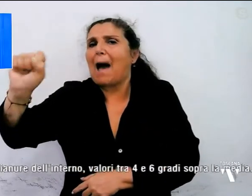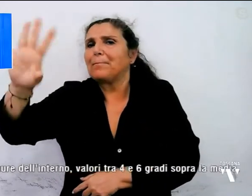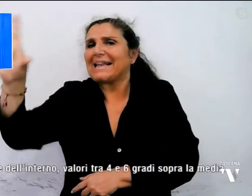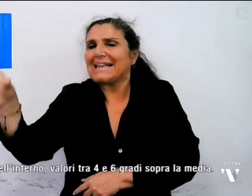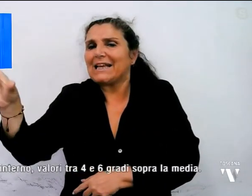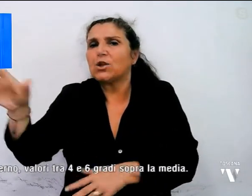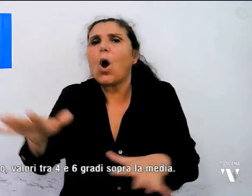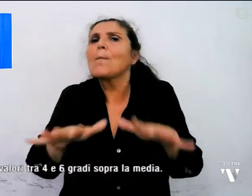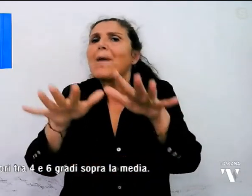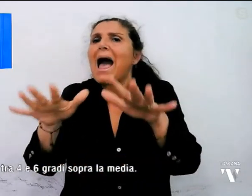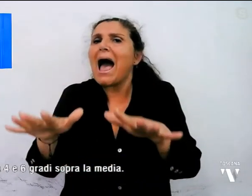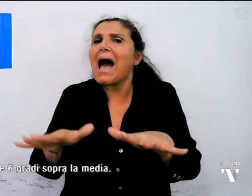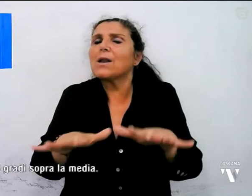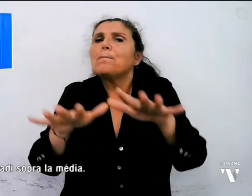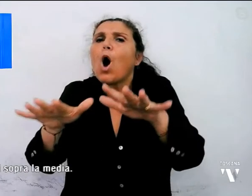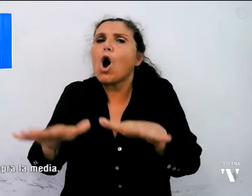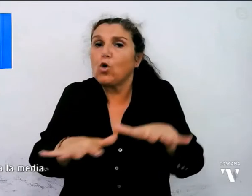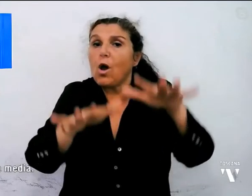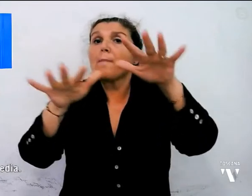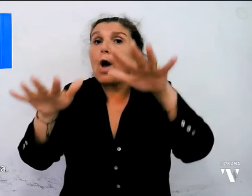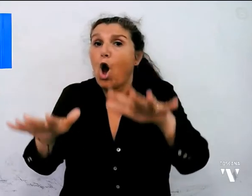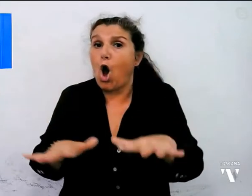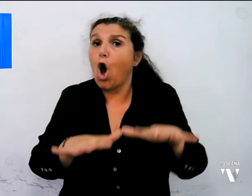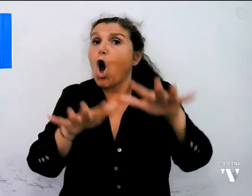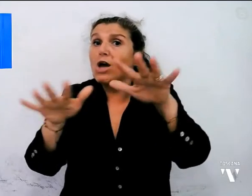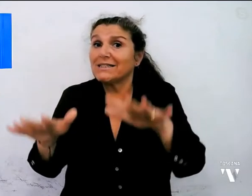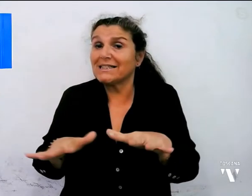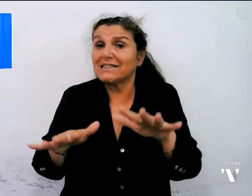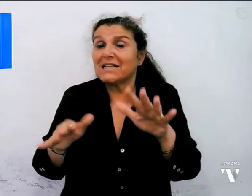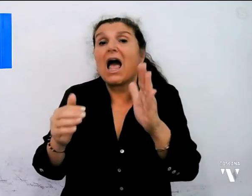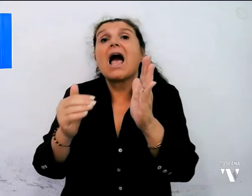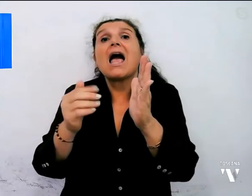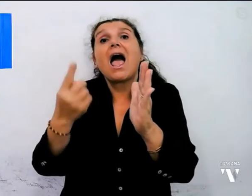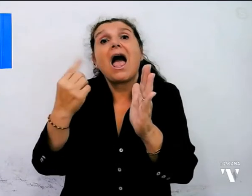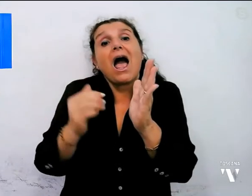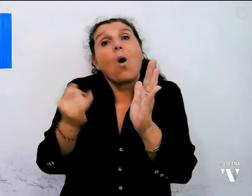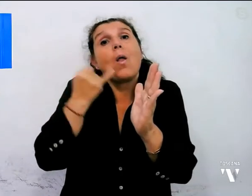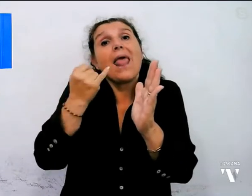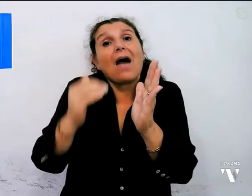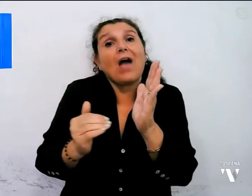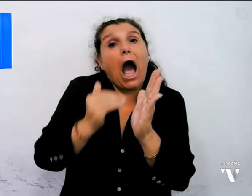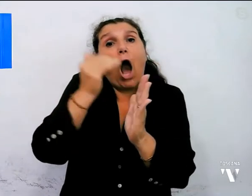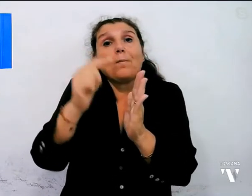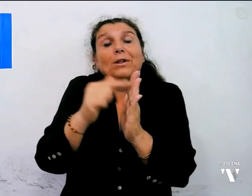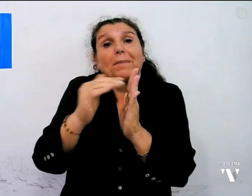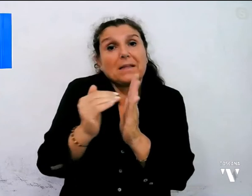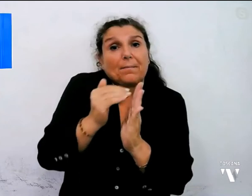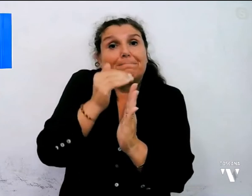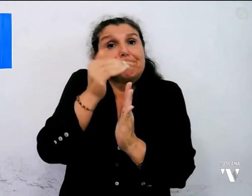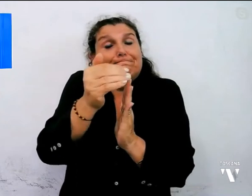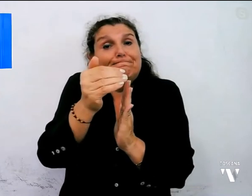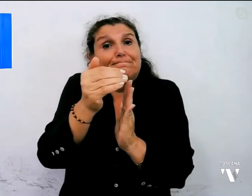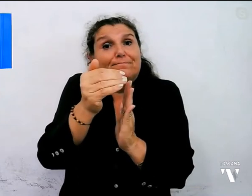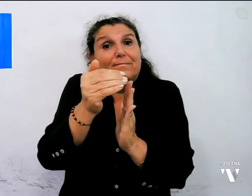mari tra poco mossi e mossi e veniamo alle temperature lieve aumento soprattutto le massime che invece